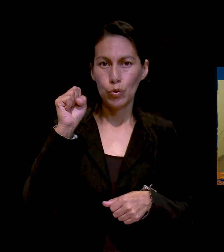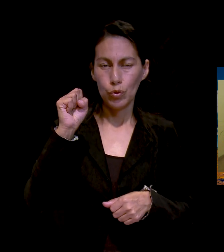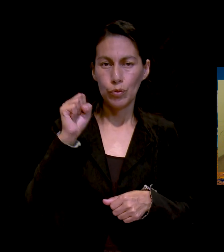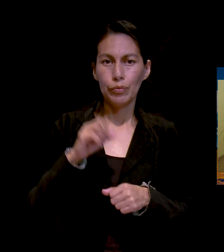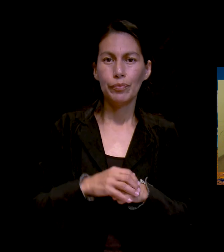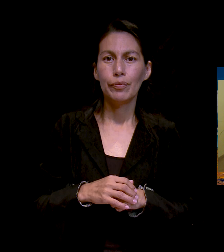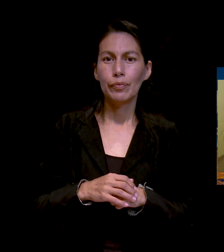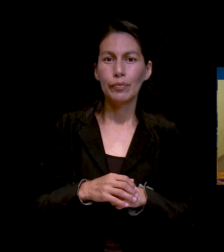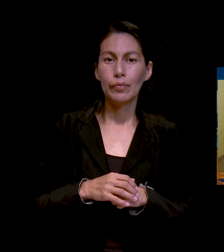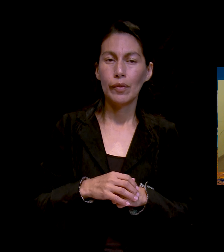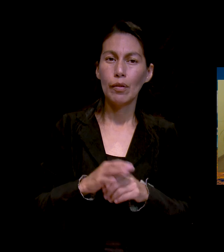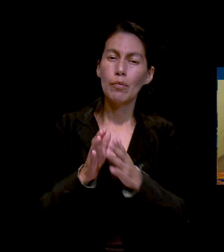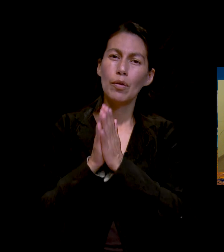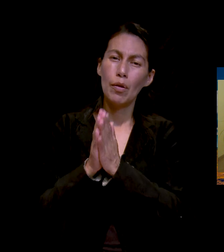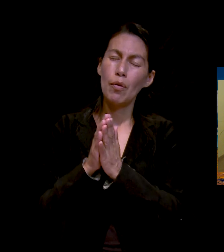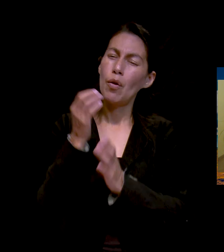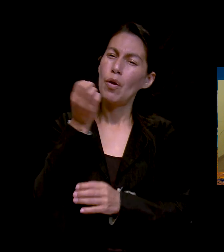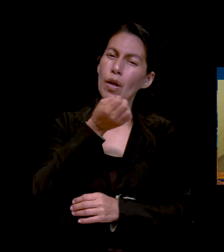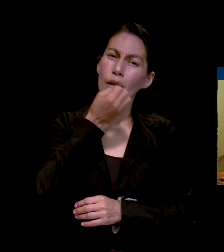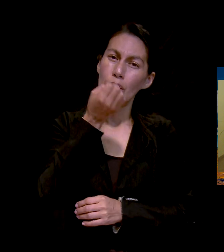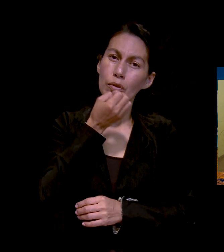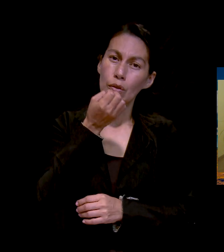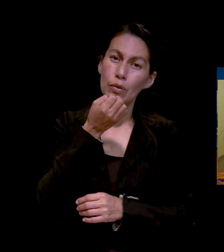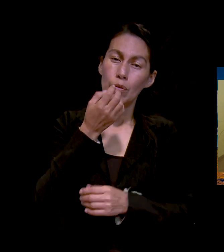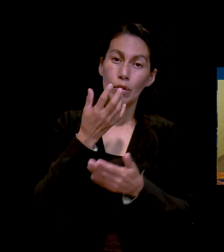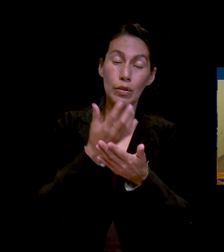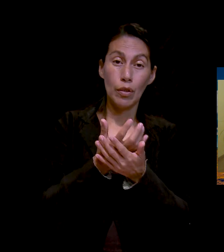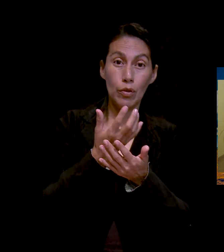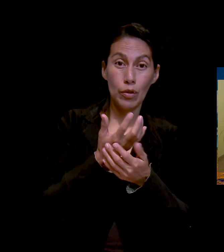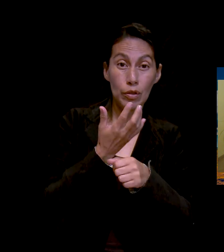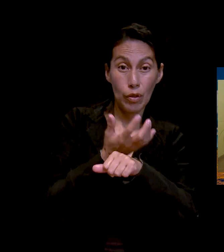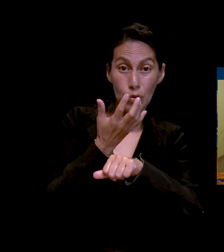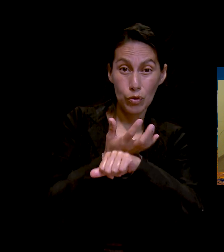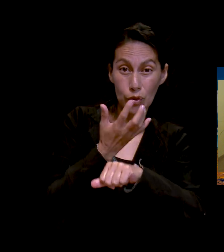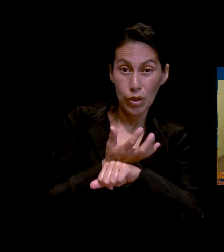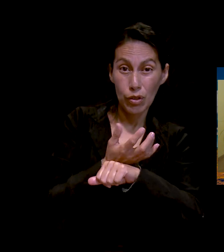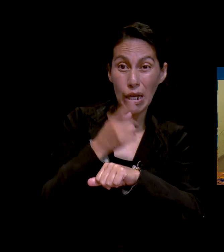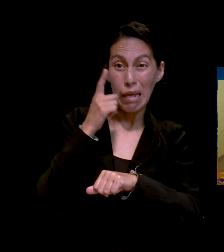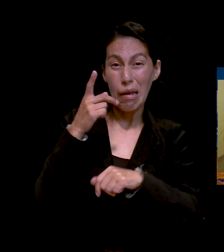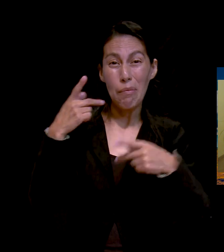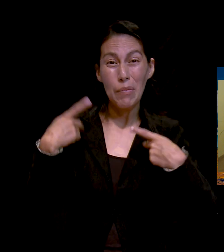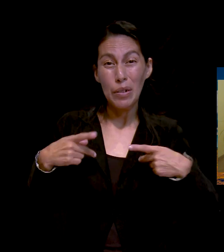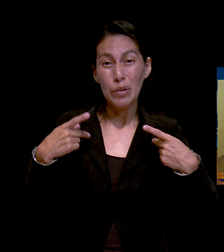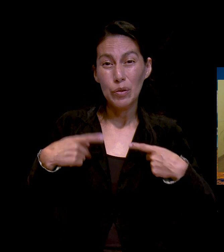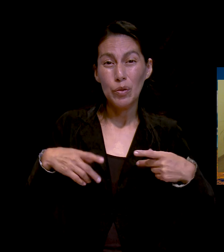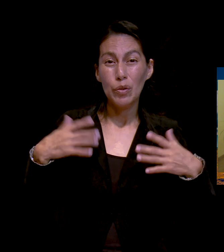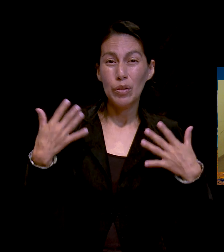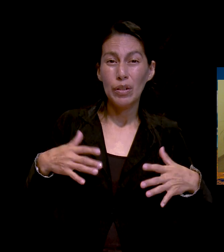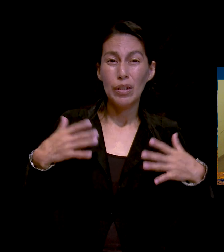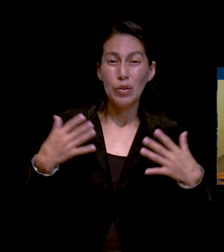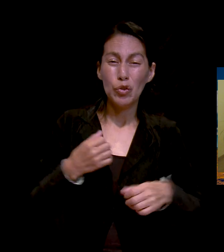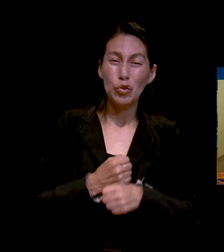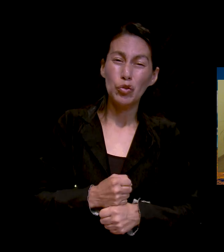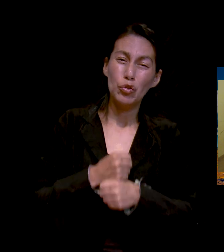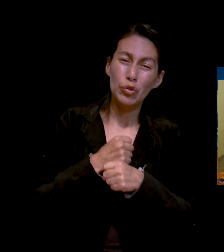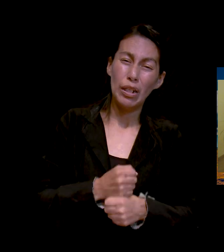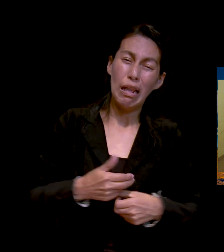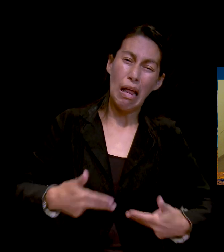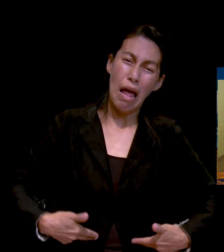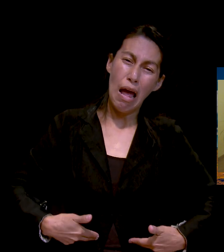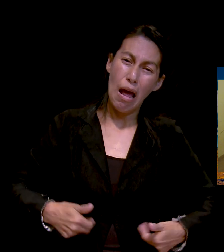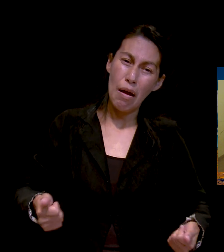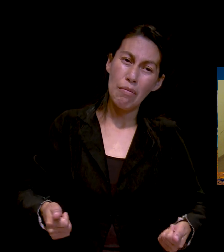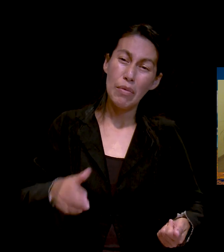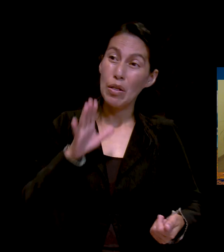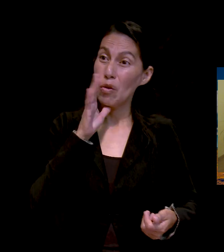damnificados, ¿cierto? Todos los que están incomunicados y sufren de hambre y faltan los servicios